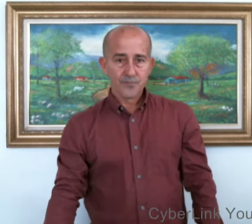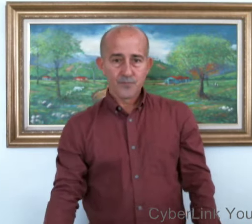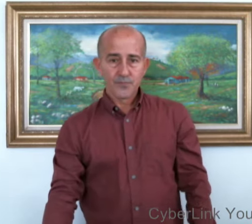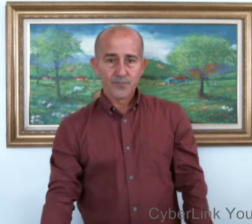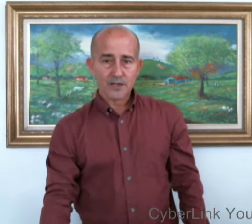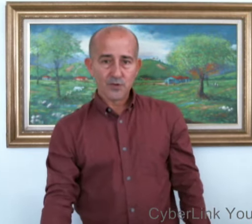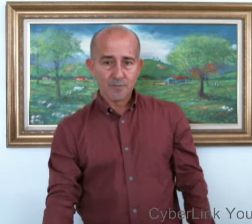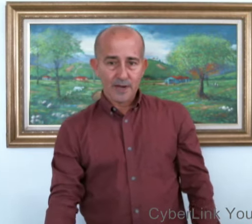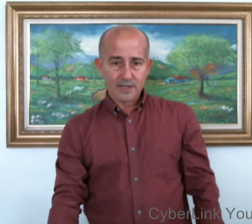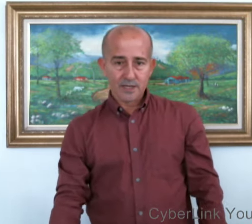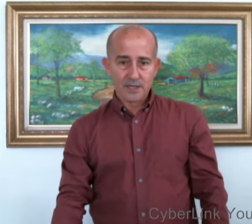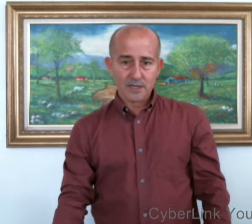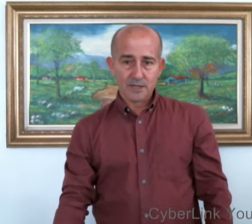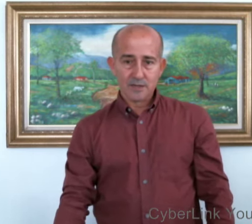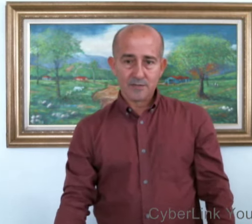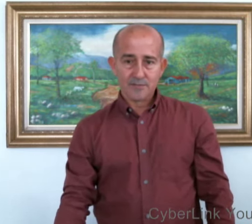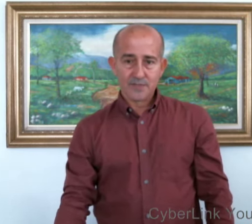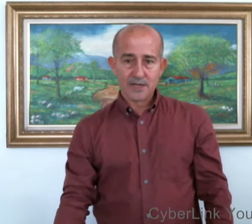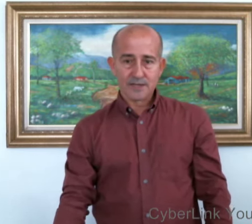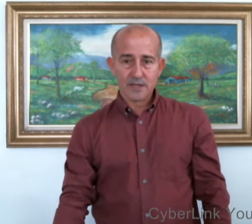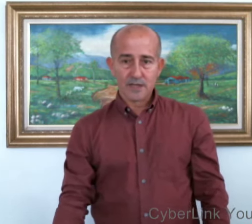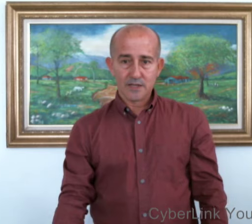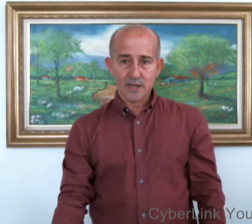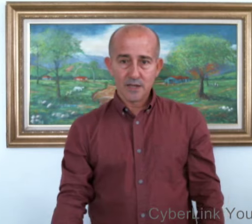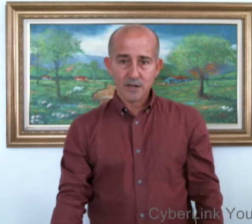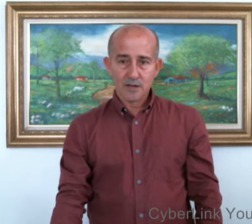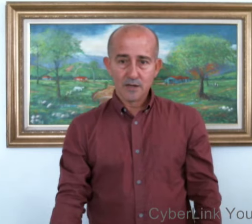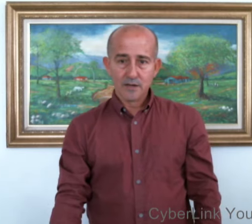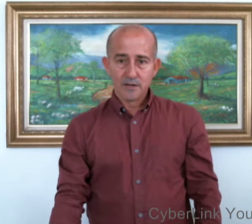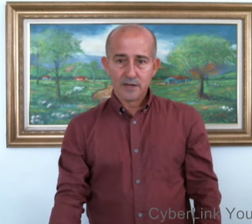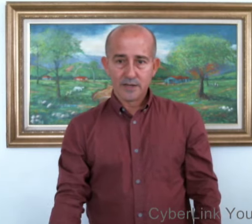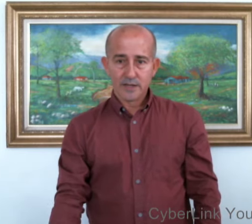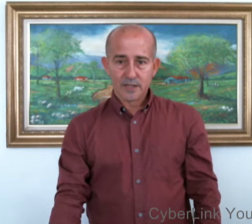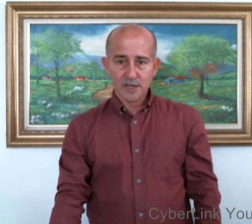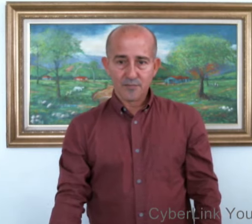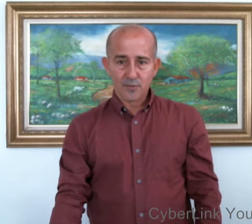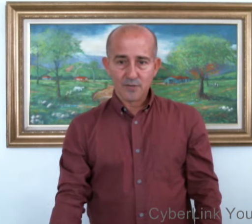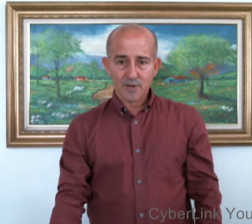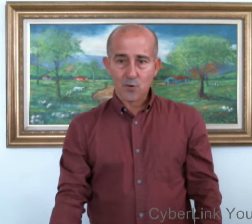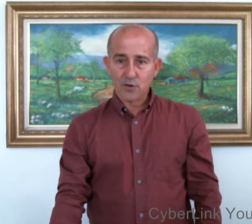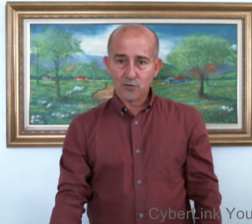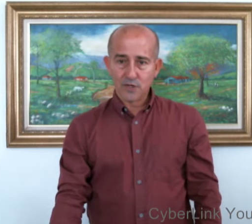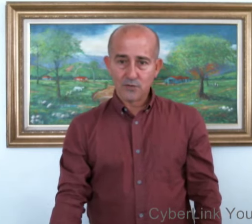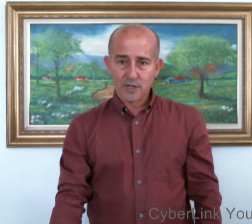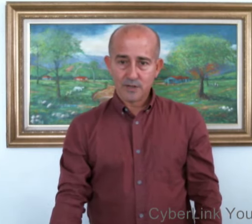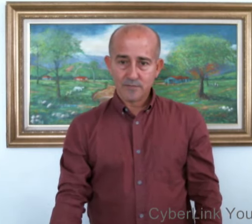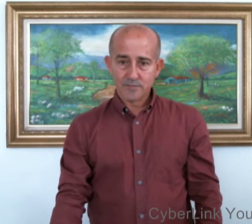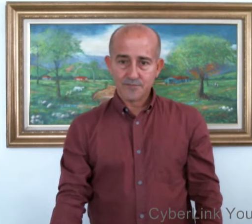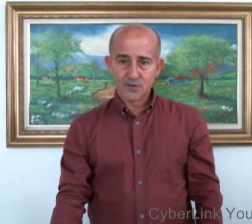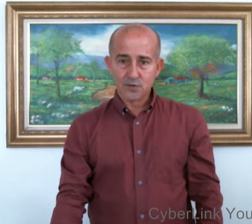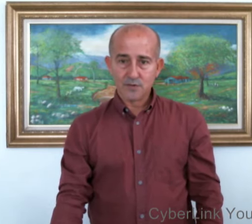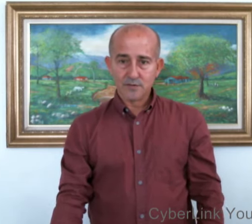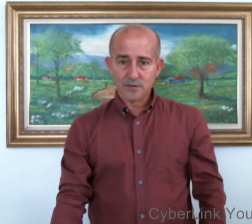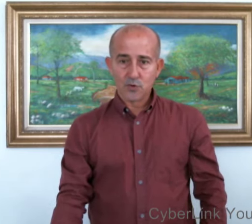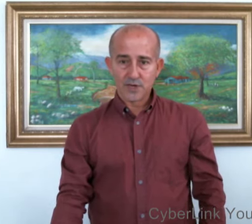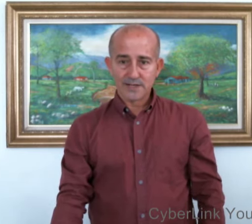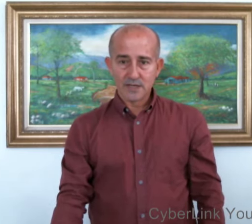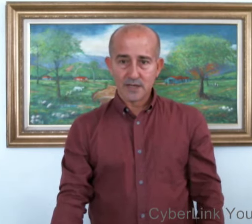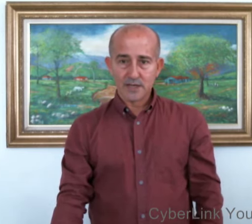Esa es parte de las señas de tiempo. Vamos a continuar con otras señas que